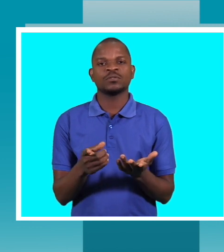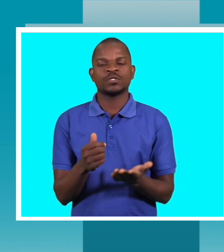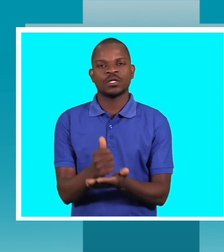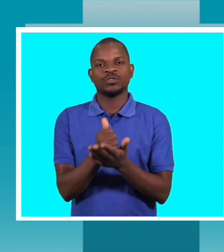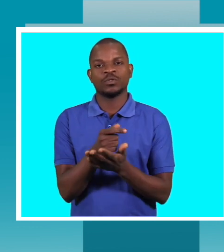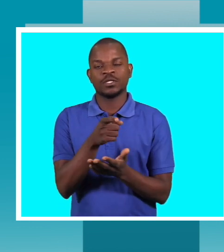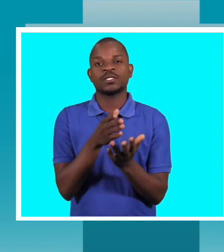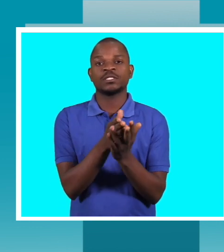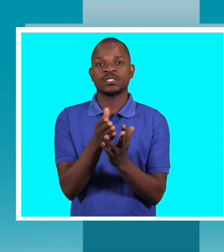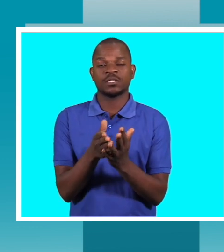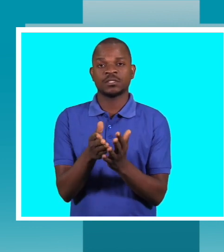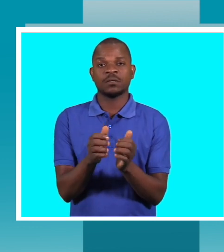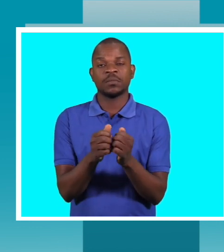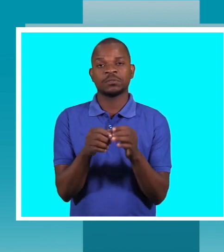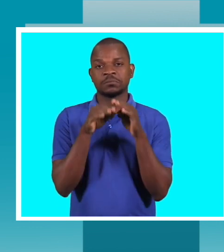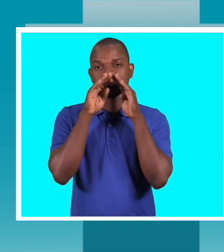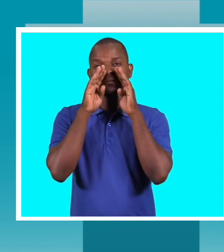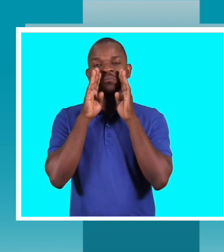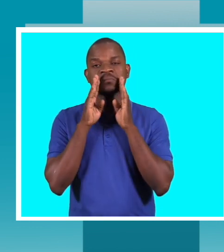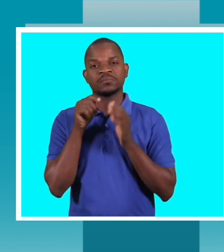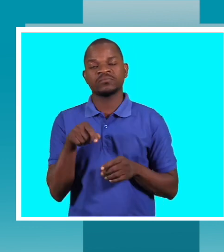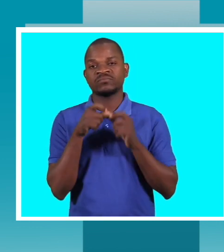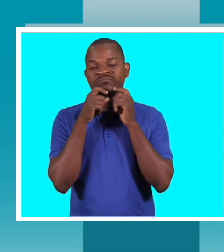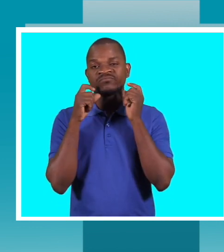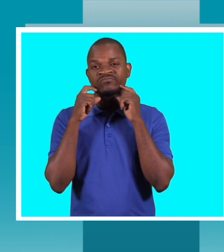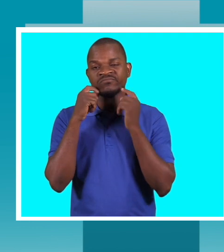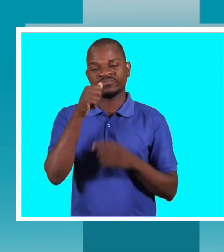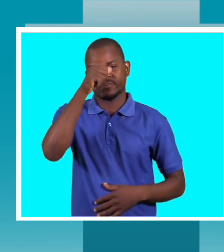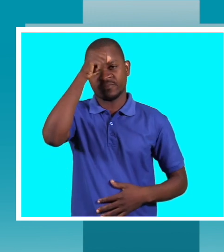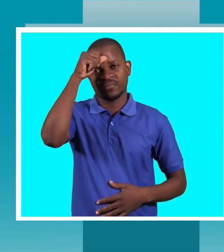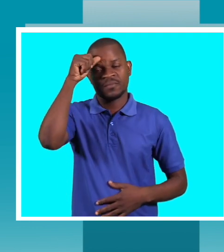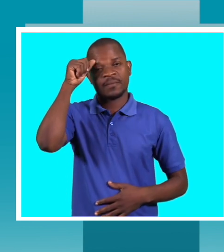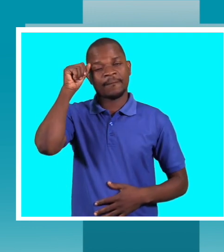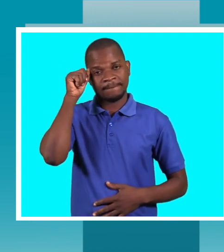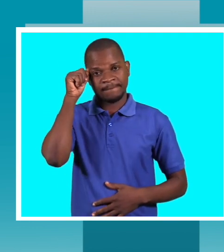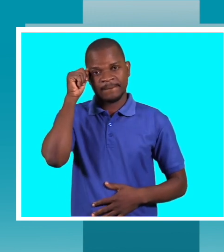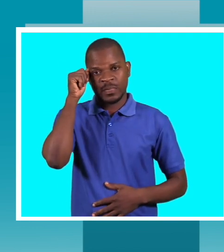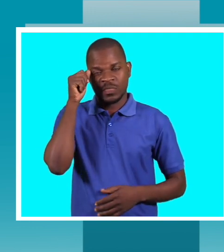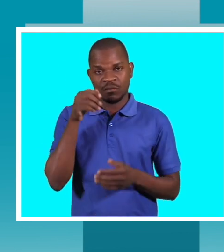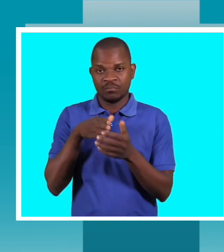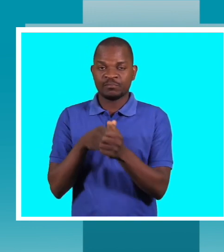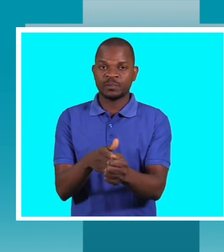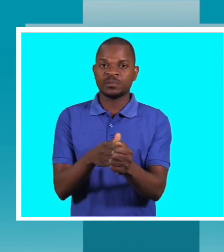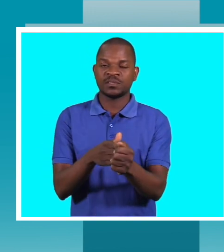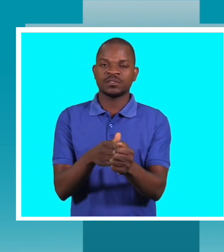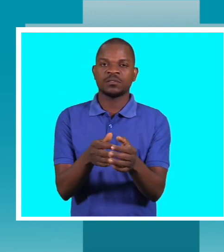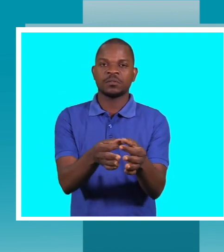Mas, infelizmente, no nosso país eu acho que há muitos problemas de implementar os nossos documentos, não é?